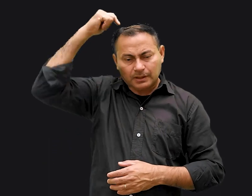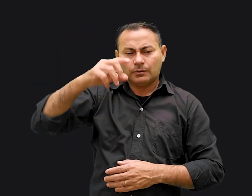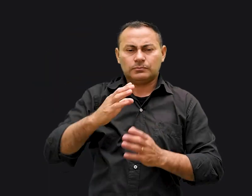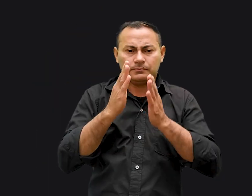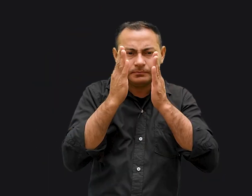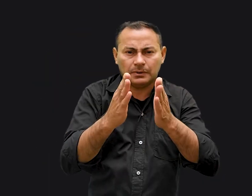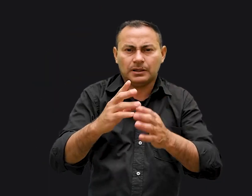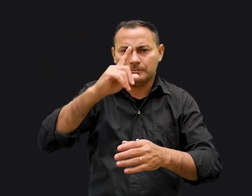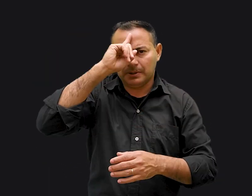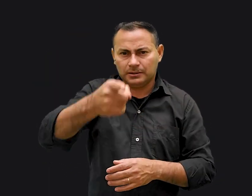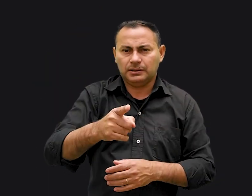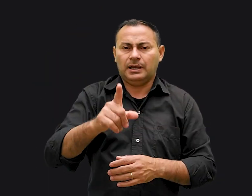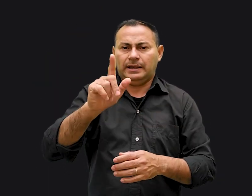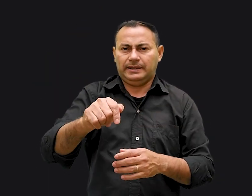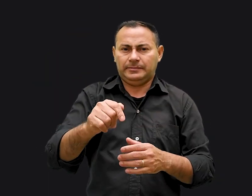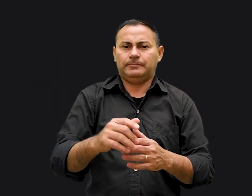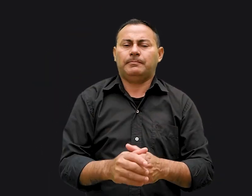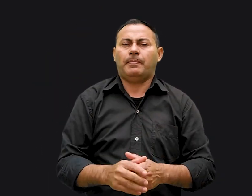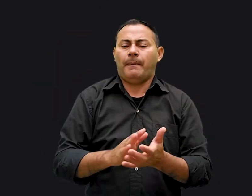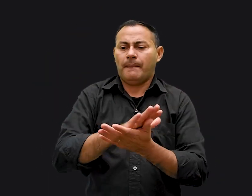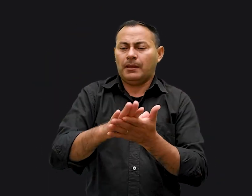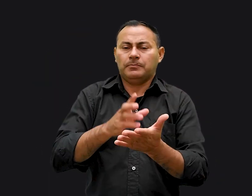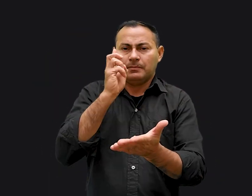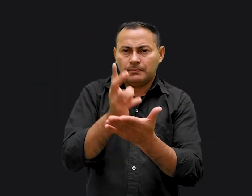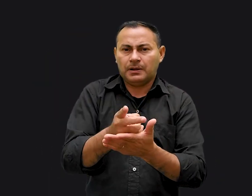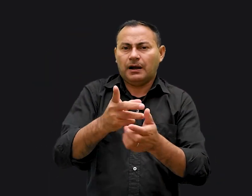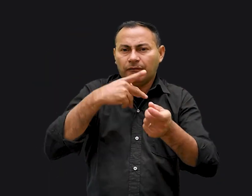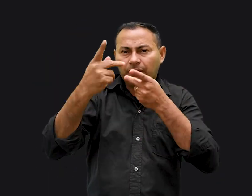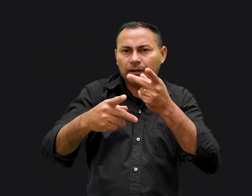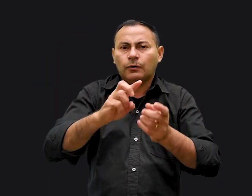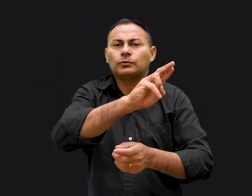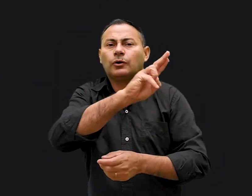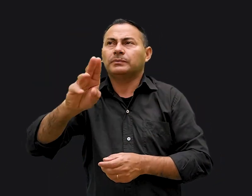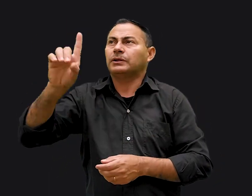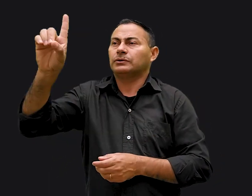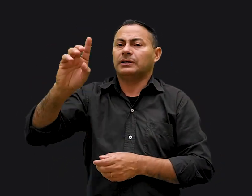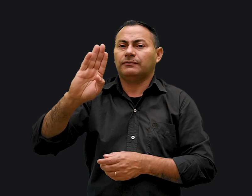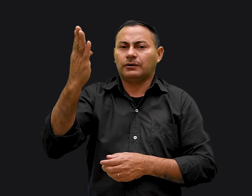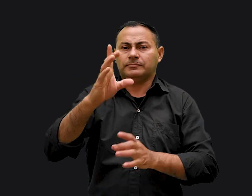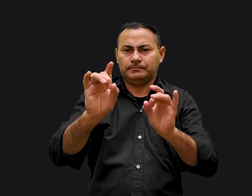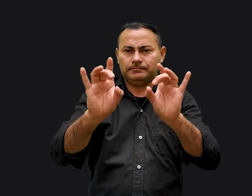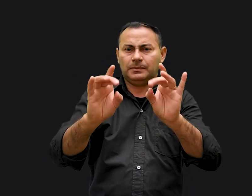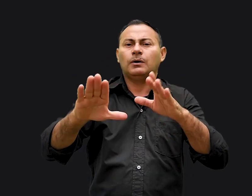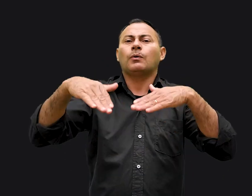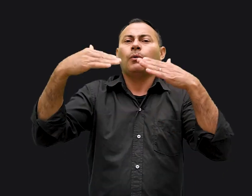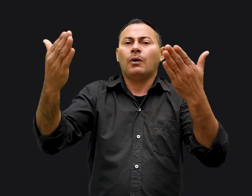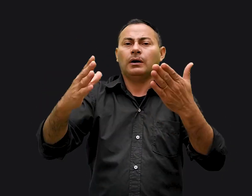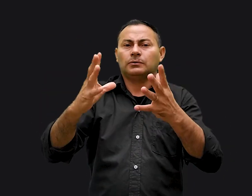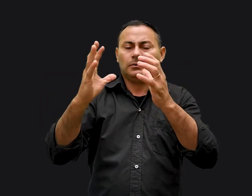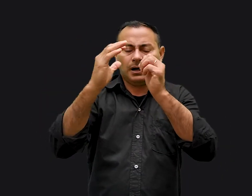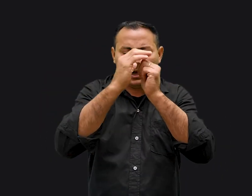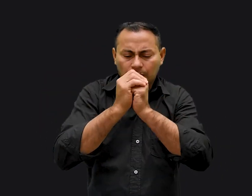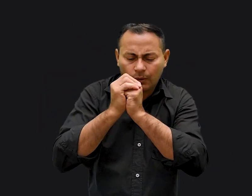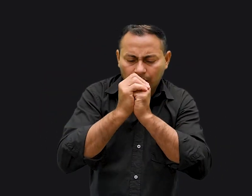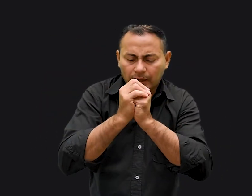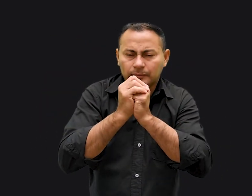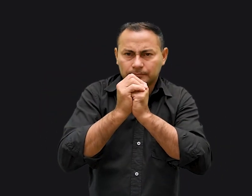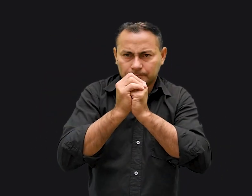a essência deste mandamento é isso. Nenhuma vez você falará o nome de Deus em vão, especialmente quando o adorar. Isso